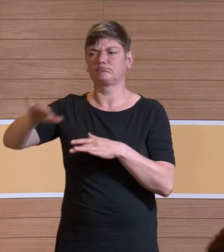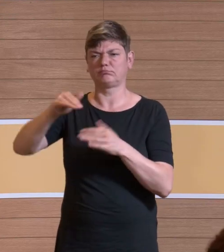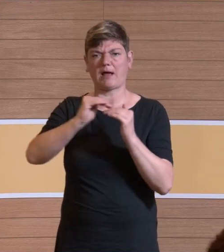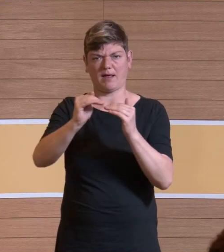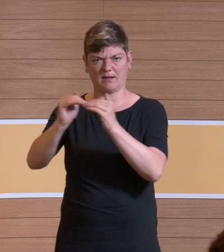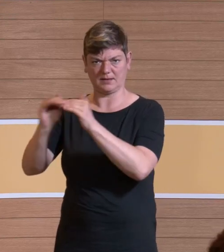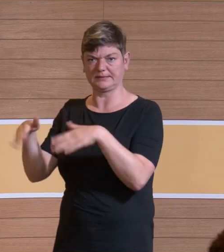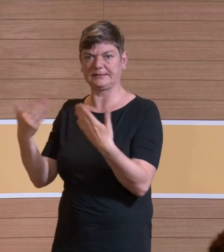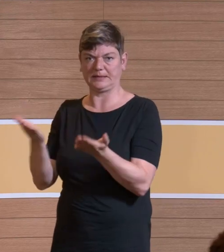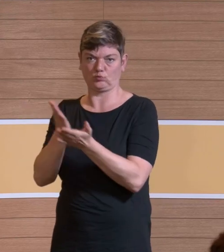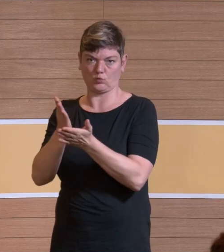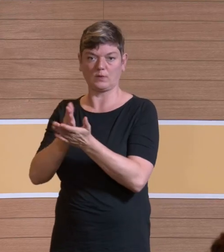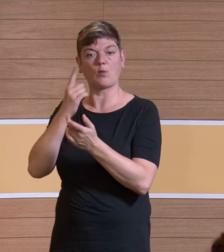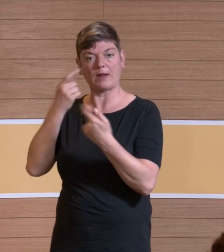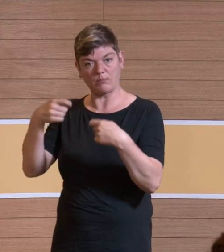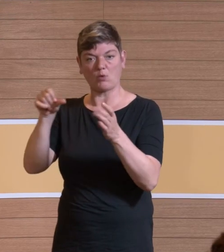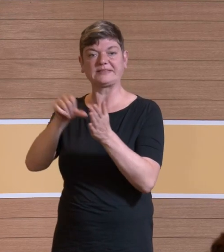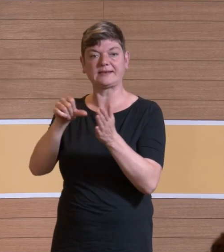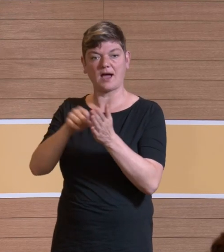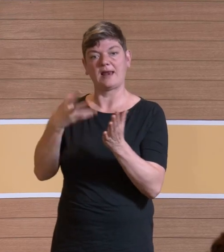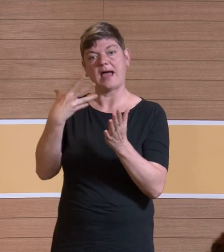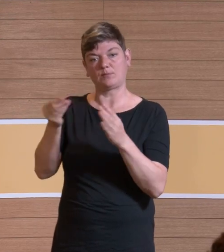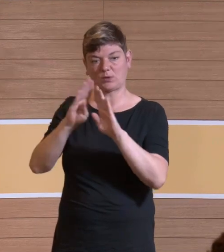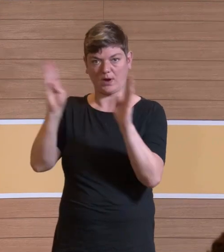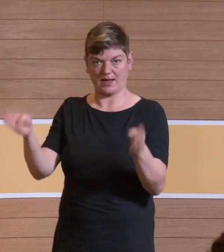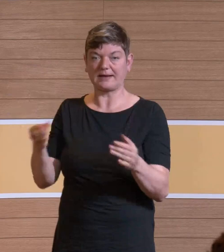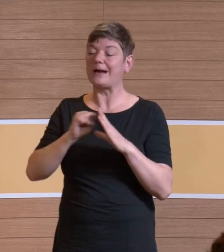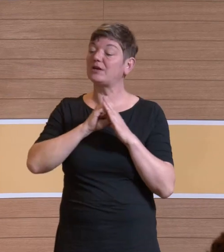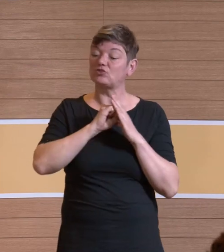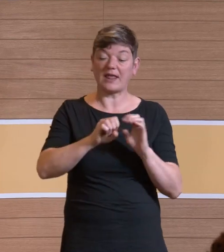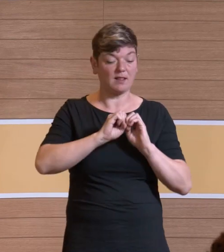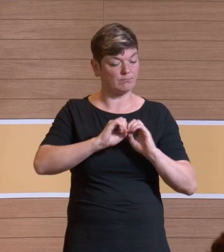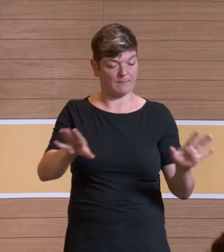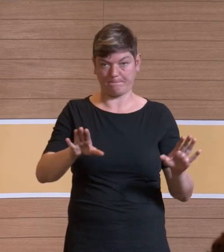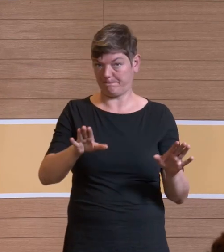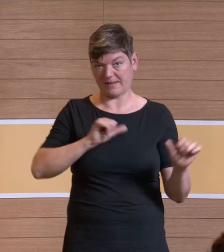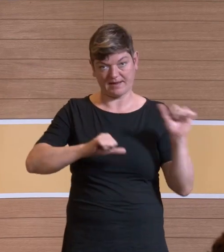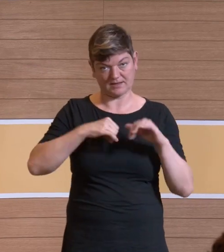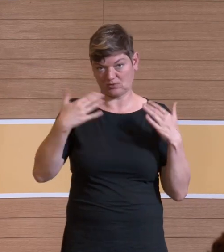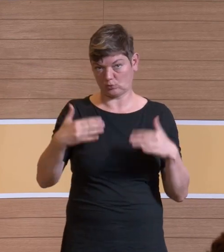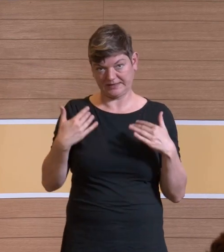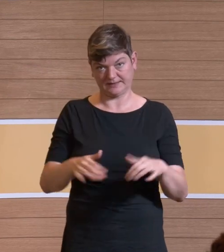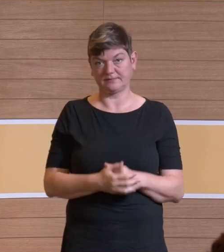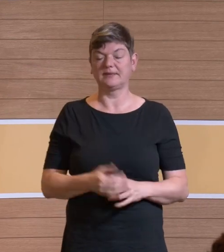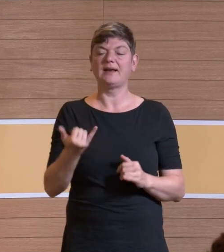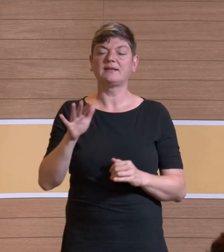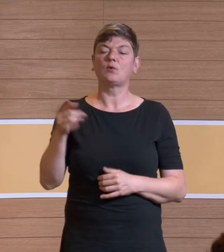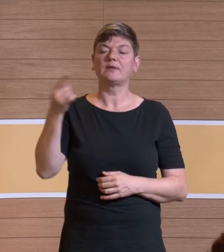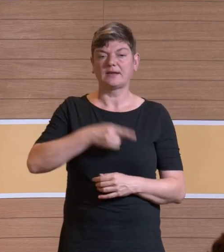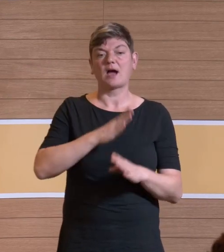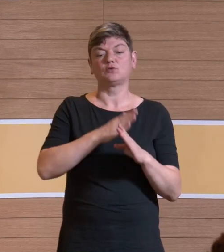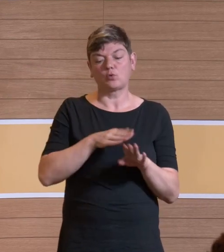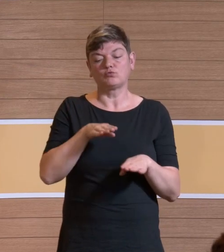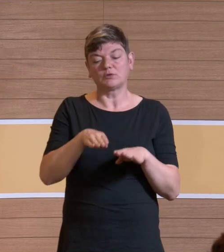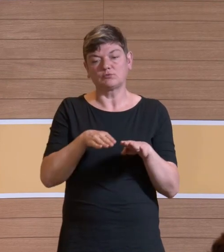gebaut wird, sich aber nicht schnell durchsetzt, leider in den letzten 15 Jahren. Wir haben verschiedene Parameter,